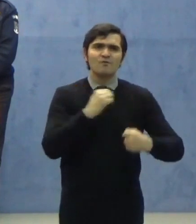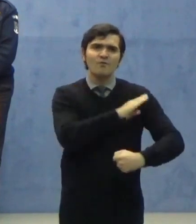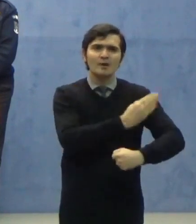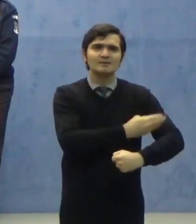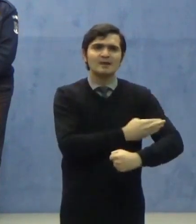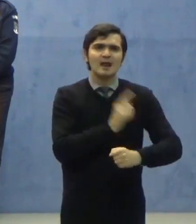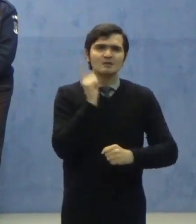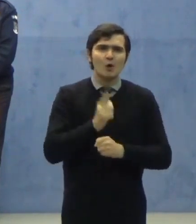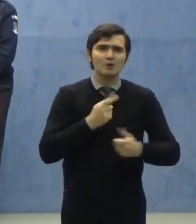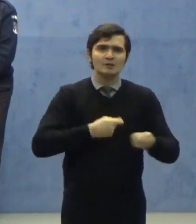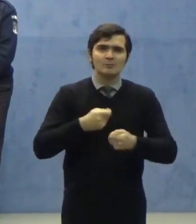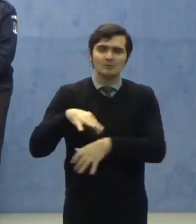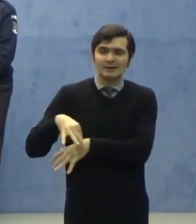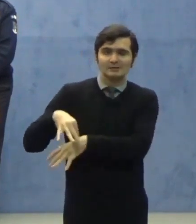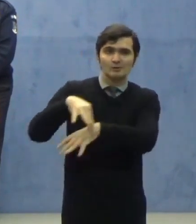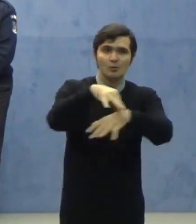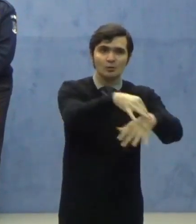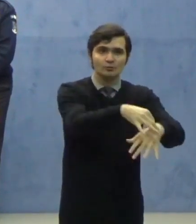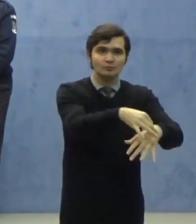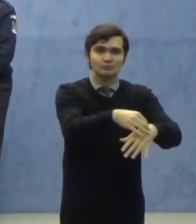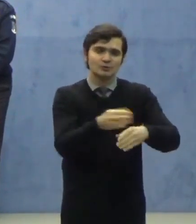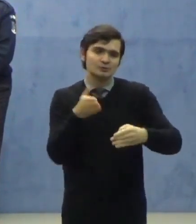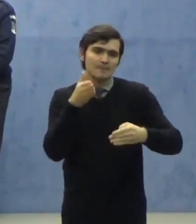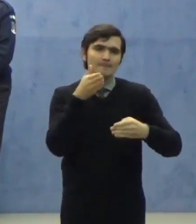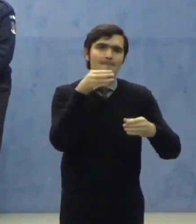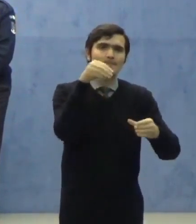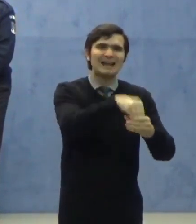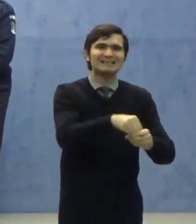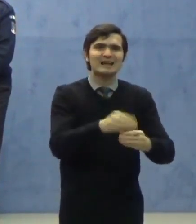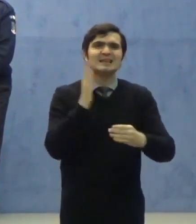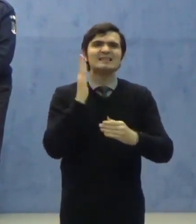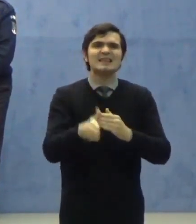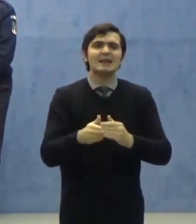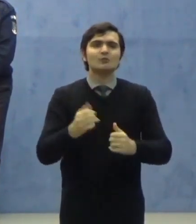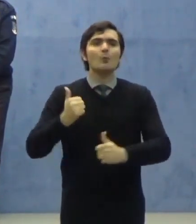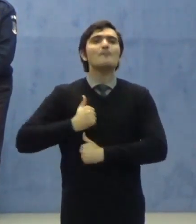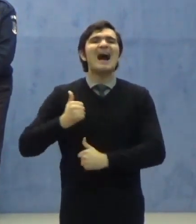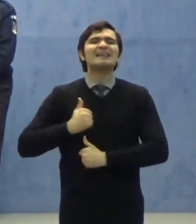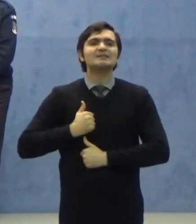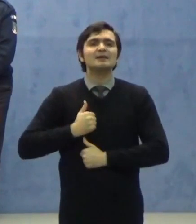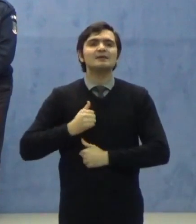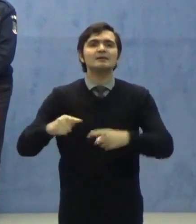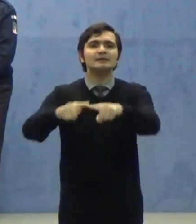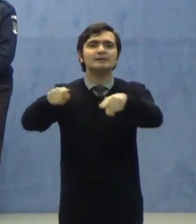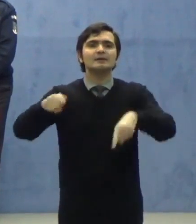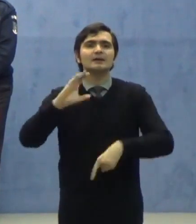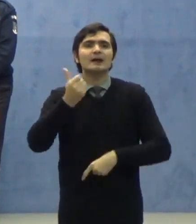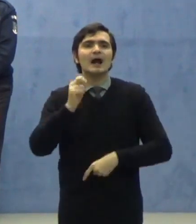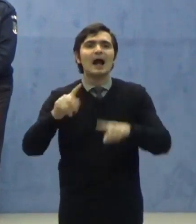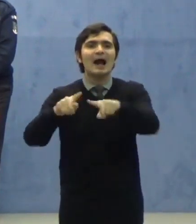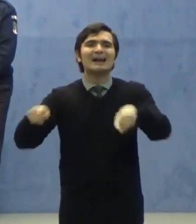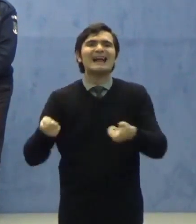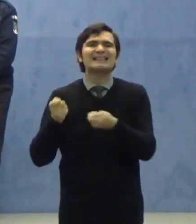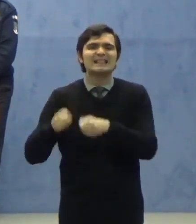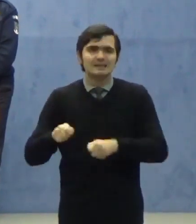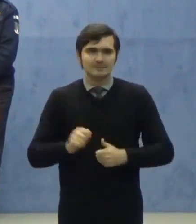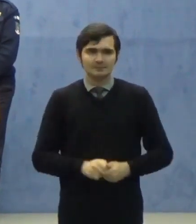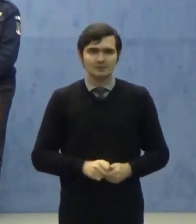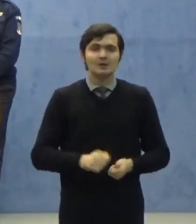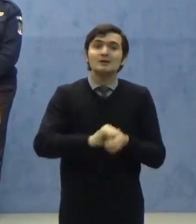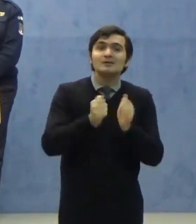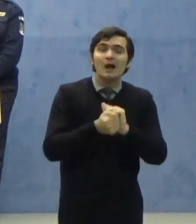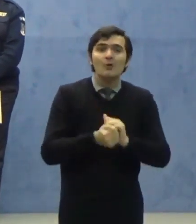plasate direct în carantină sub pază. 2. Persoanele